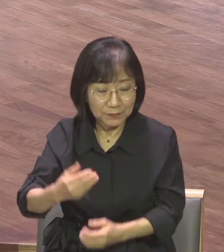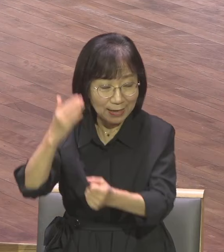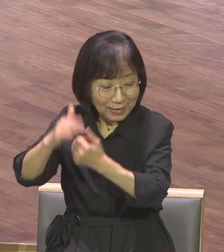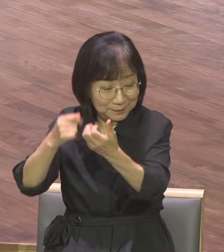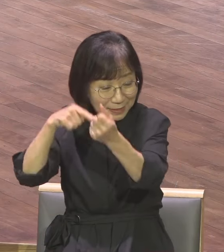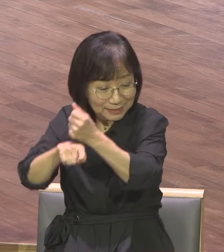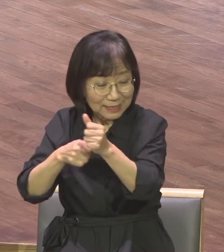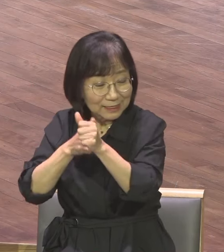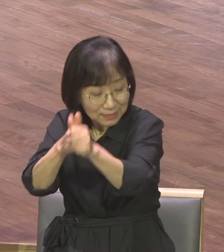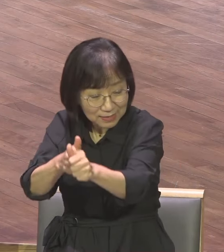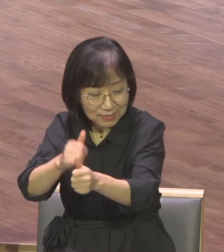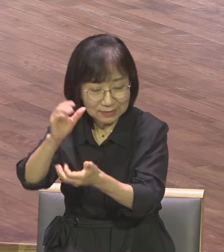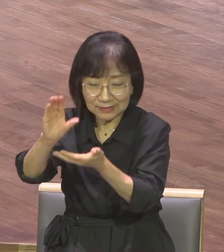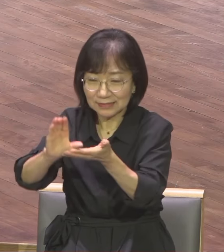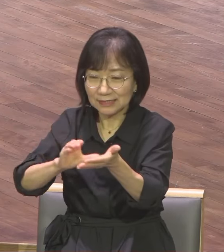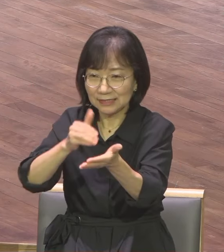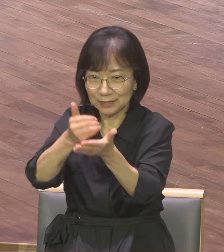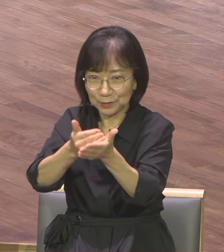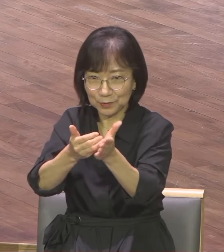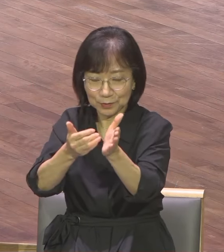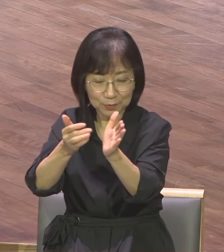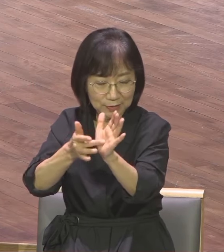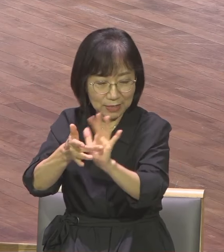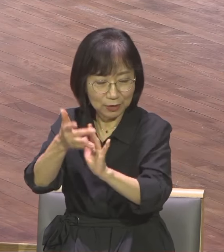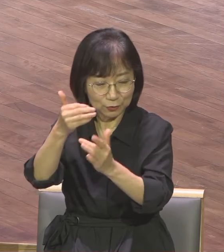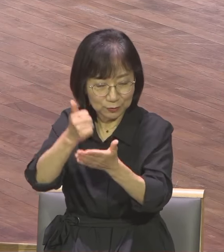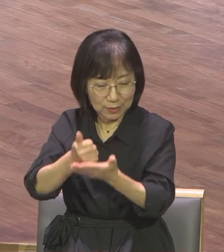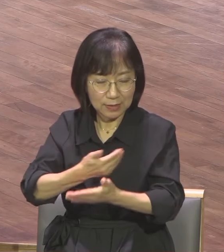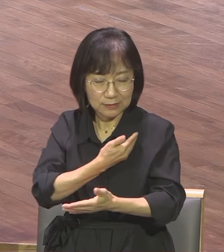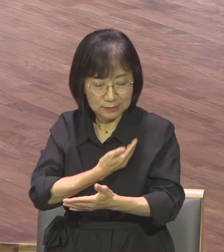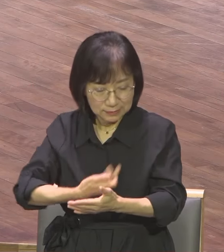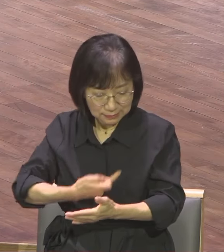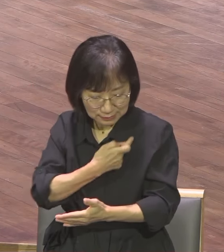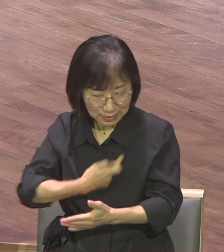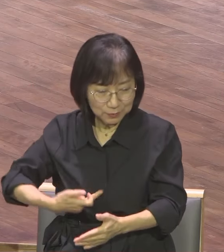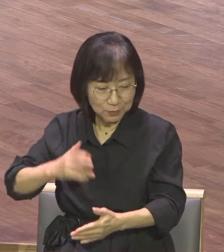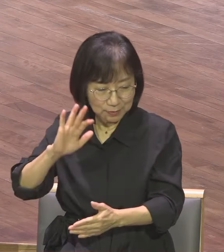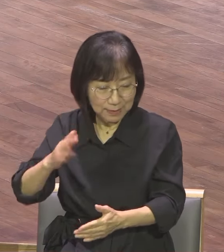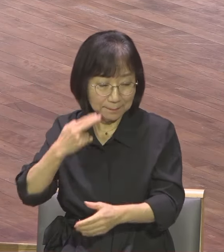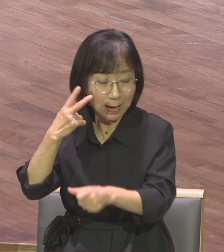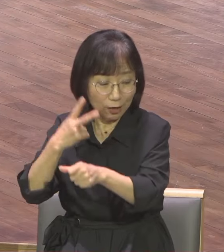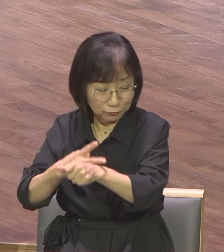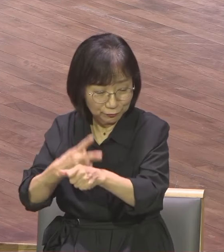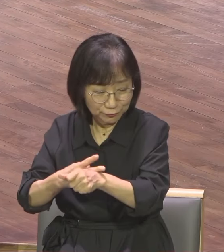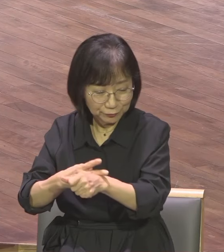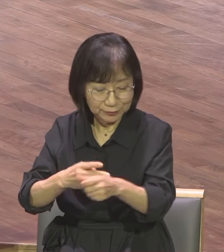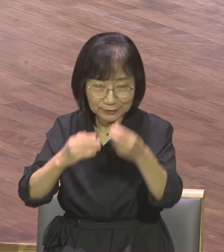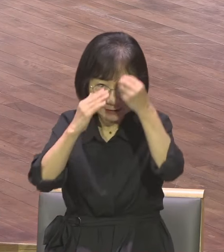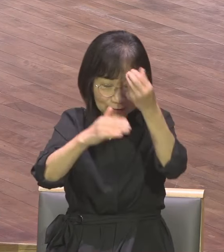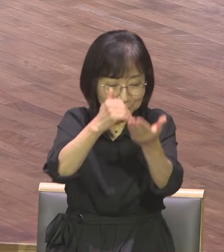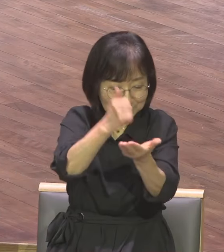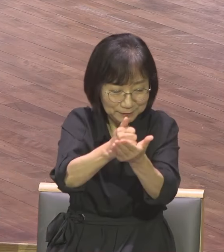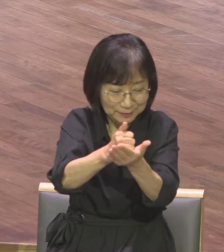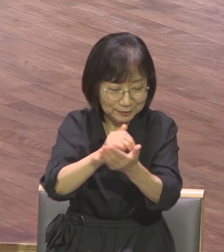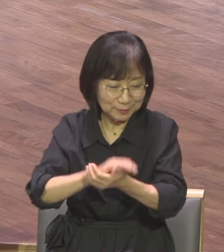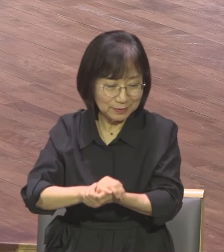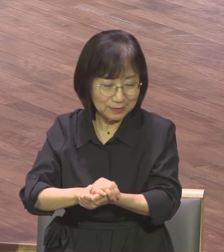사도된 바울은 예배소에 있는 성도들과 그리스도 예수 아닌 신세한 자들에게 편지하노니 하나님 우리